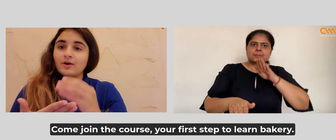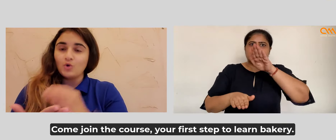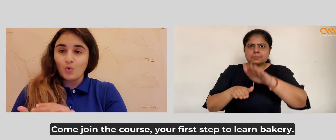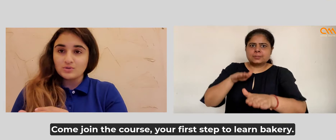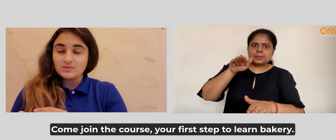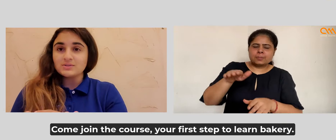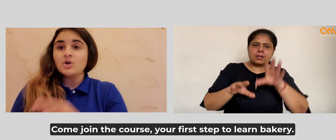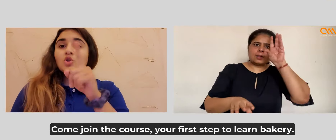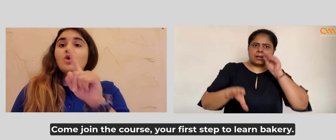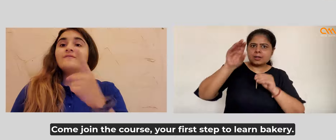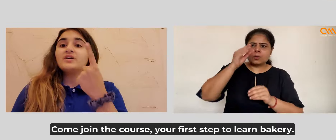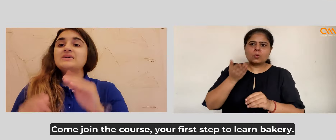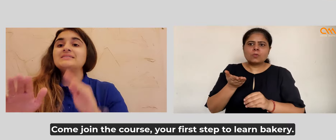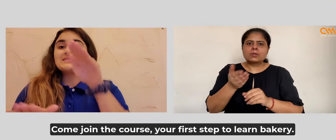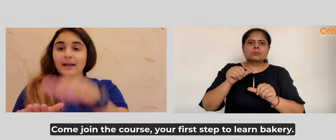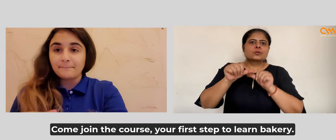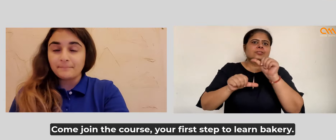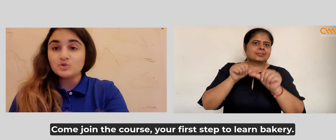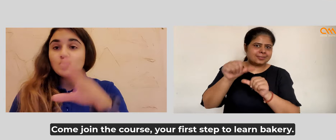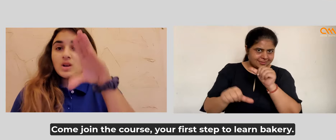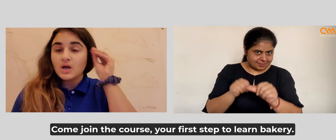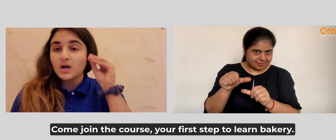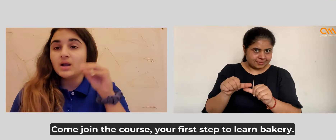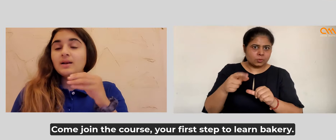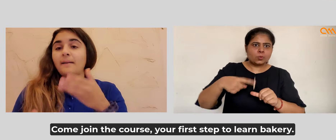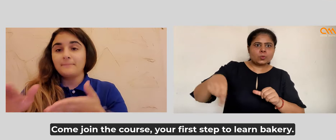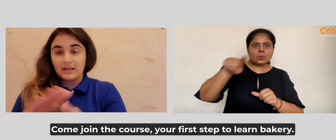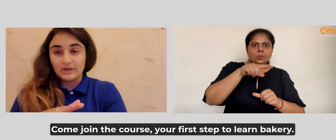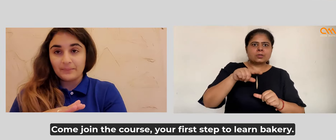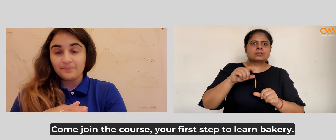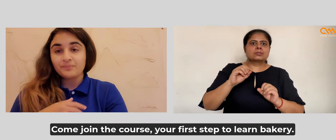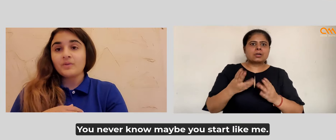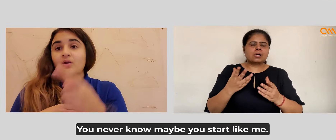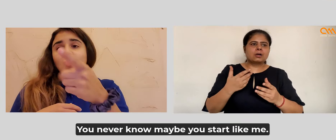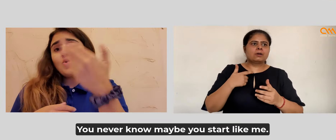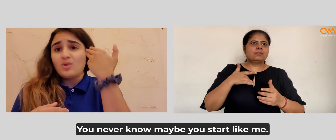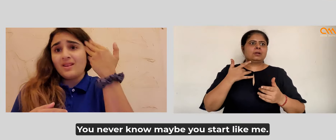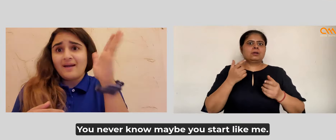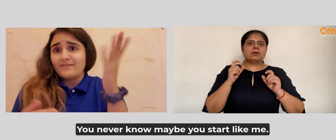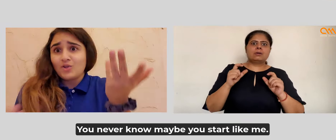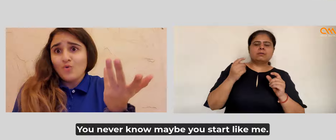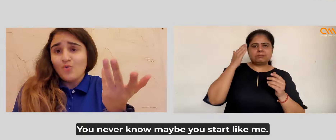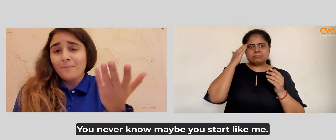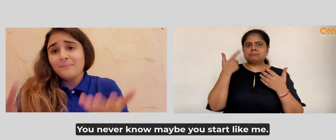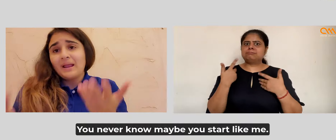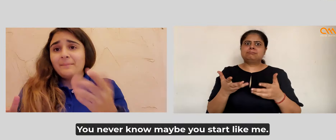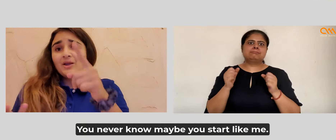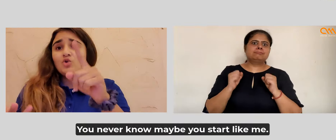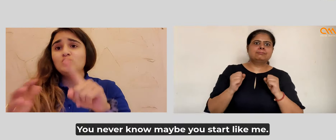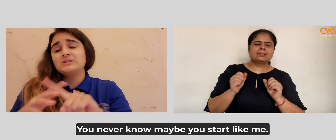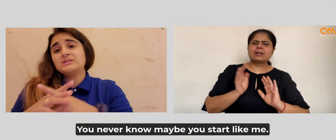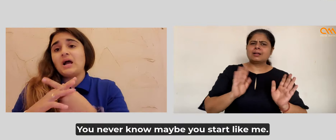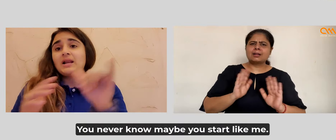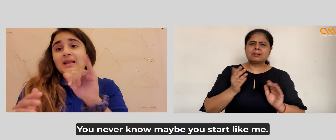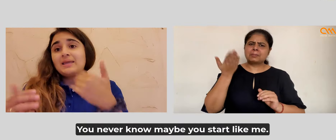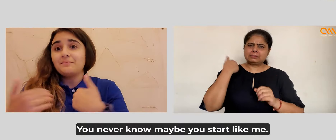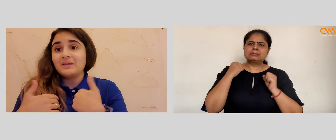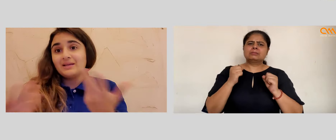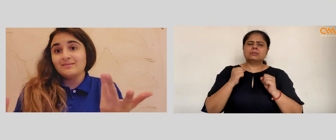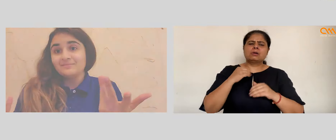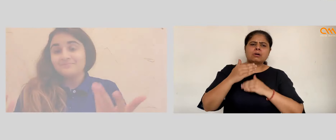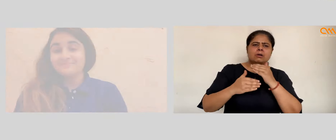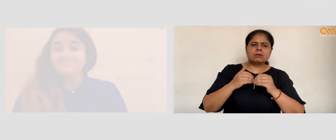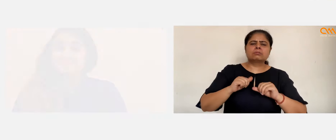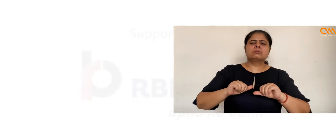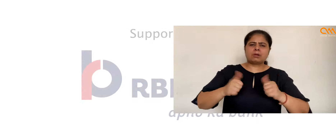तो आएए आप भी जॉइन करें यहां कोर्स और तरह तरह के विंजन बेक करना सीखें। आप भी मेरी तरह आगे शुरुआत